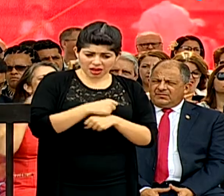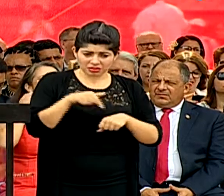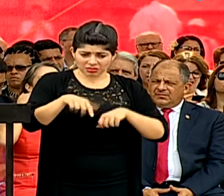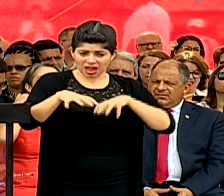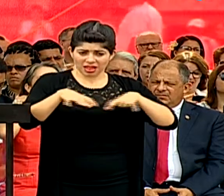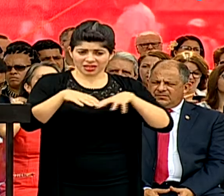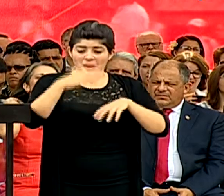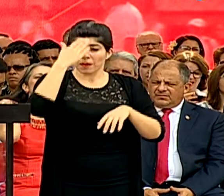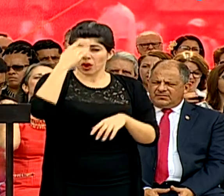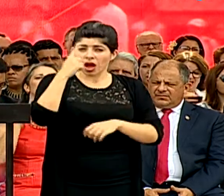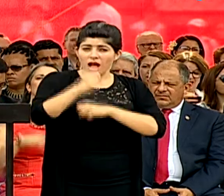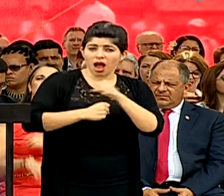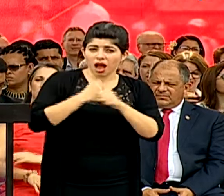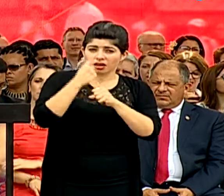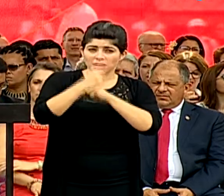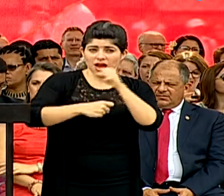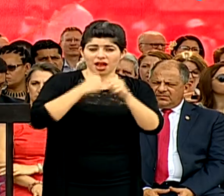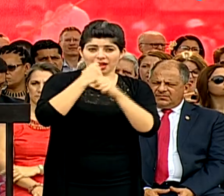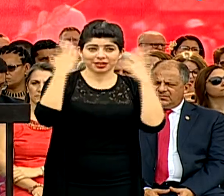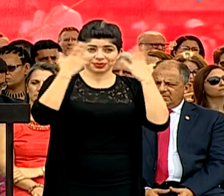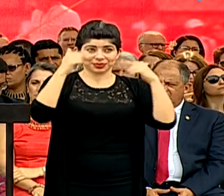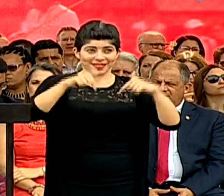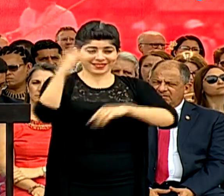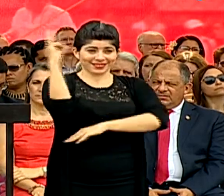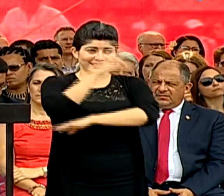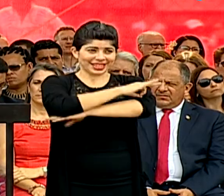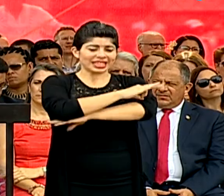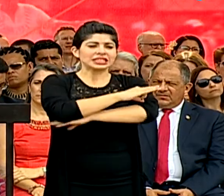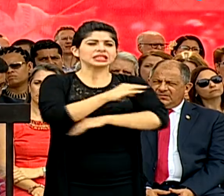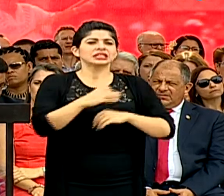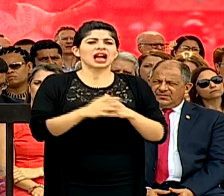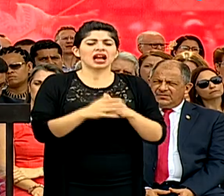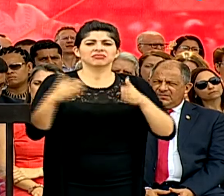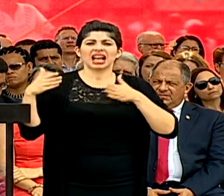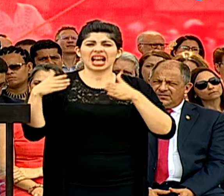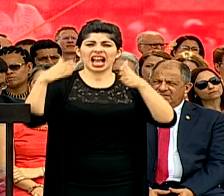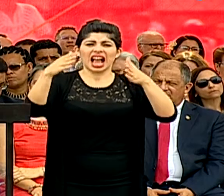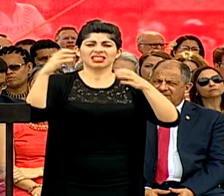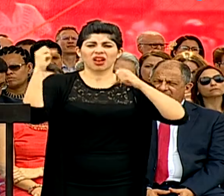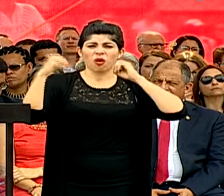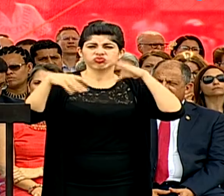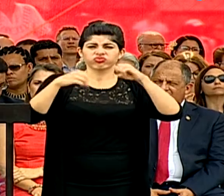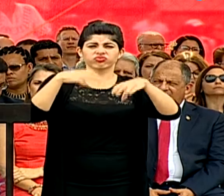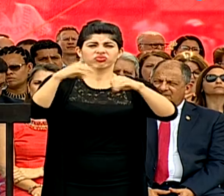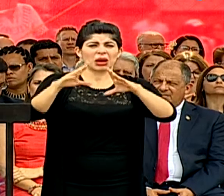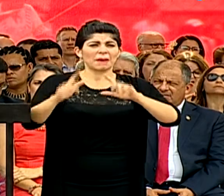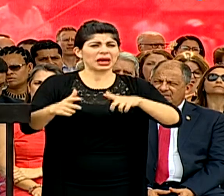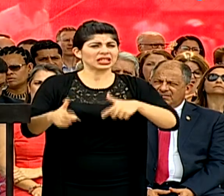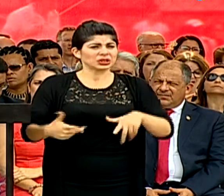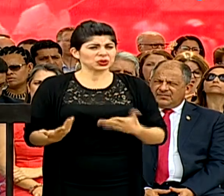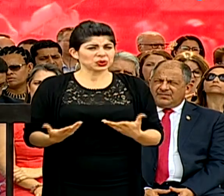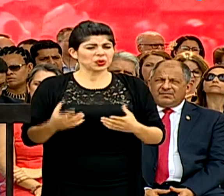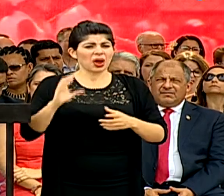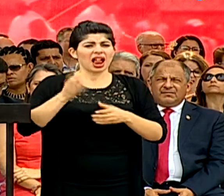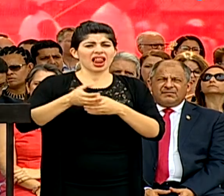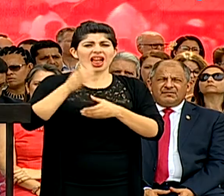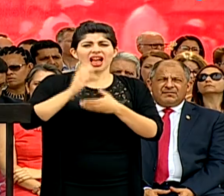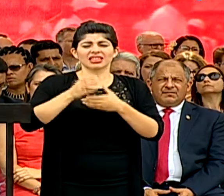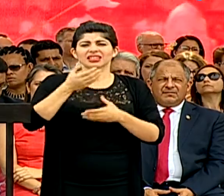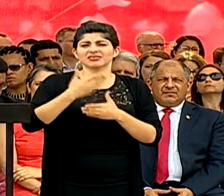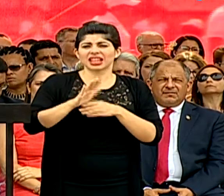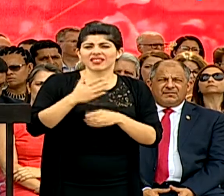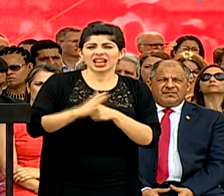Porque cada año que festejamos estas fechas, nuestras calles quedan llenas de basura, latas de cerveza,